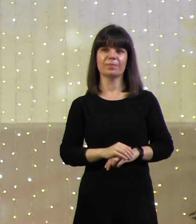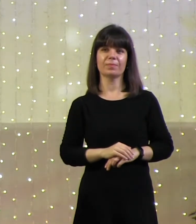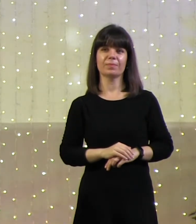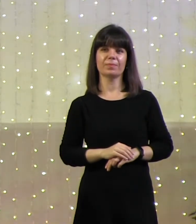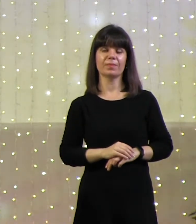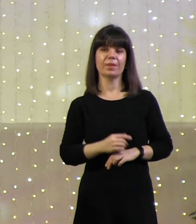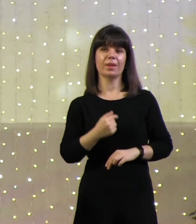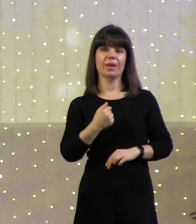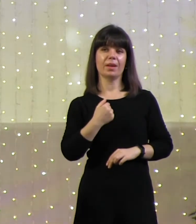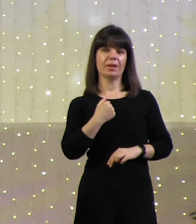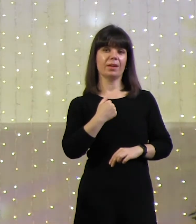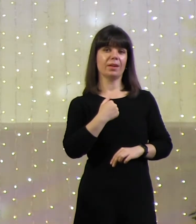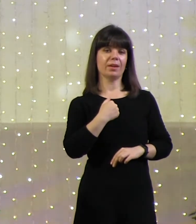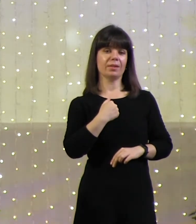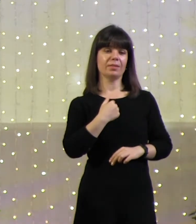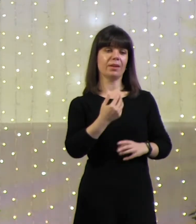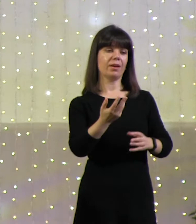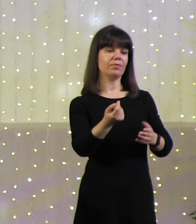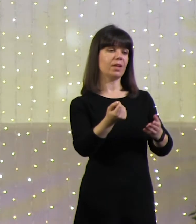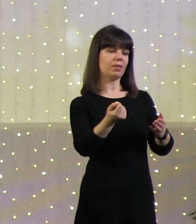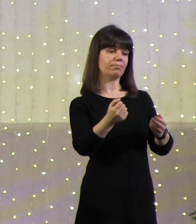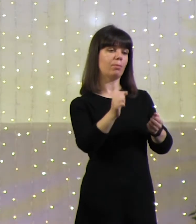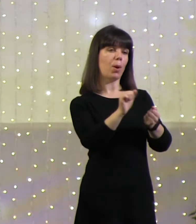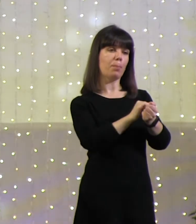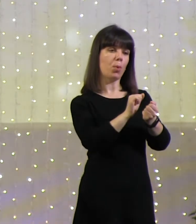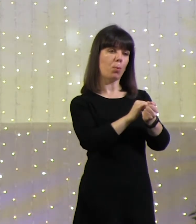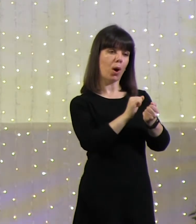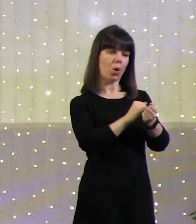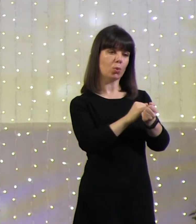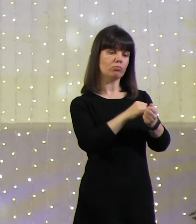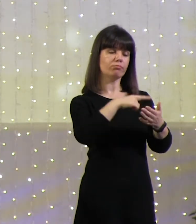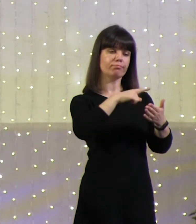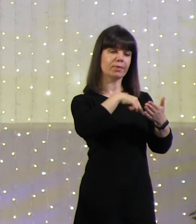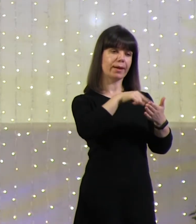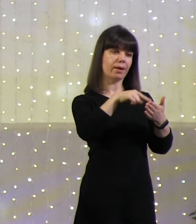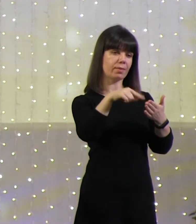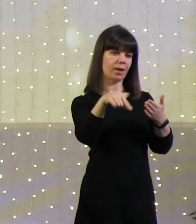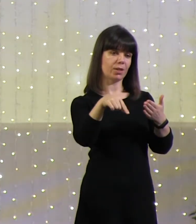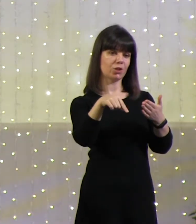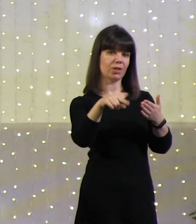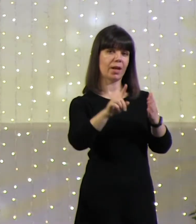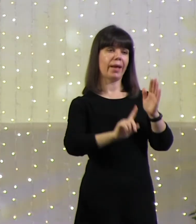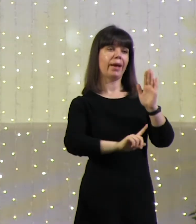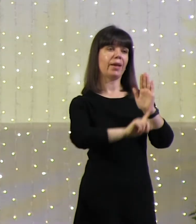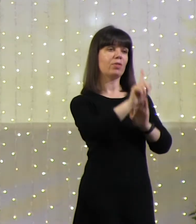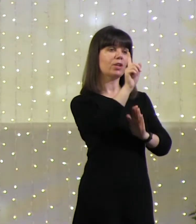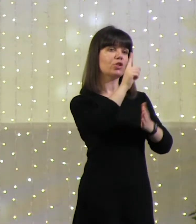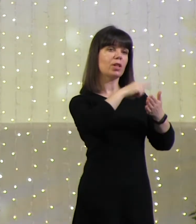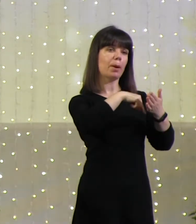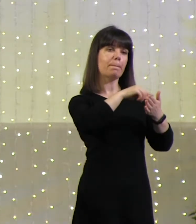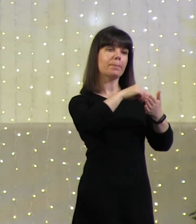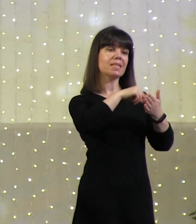Я взял лист бумаги, взял маркер и начал писать.